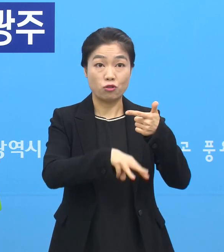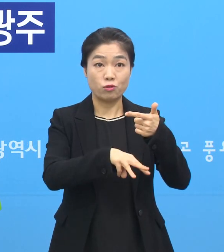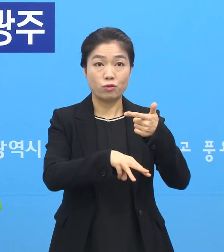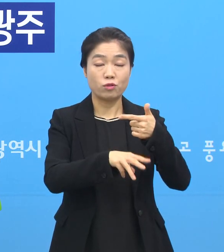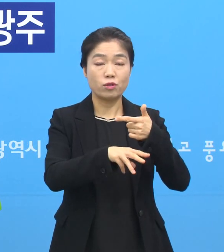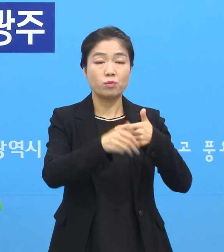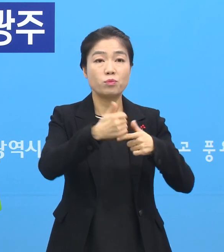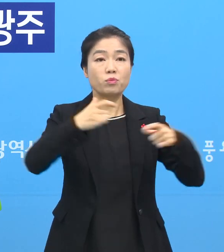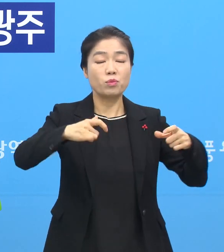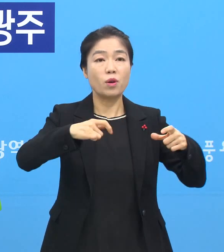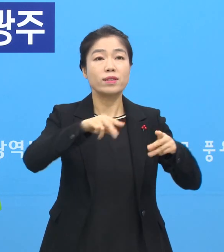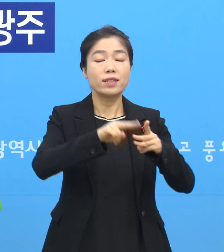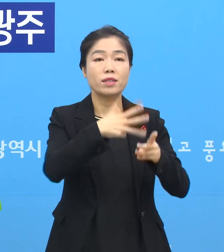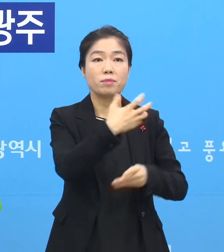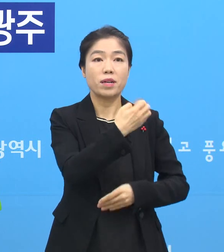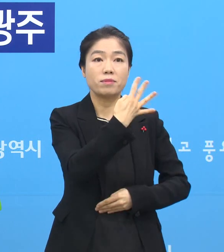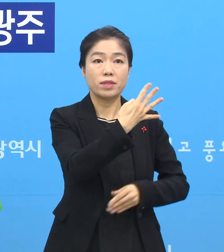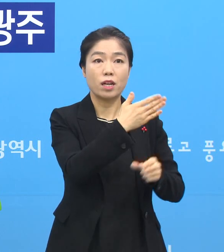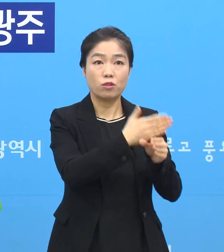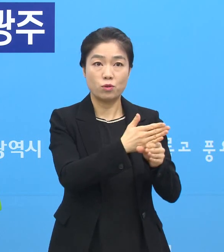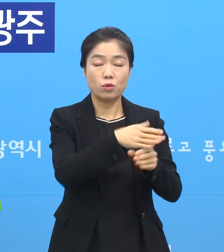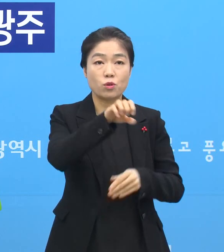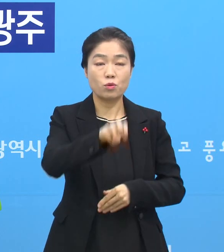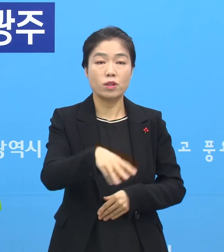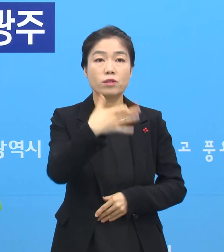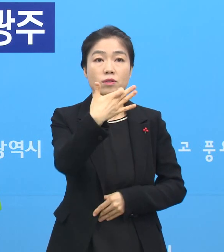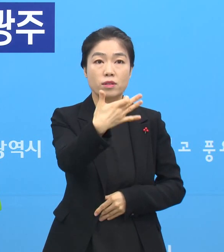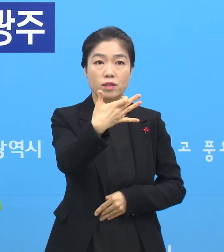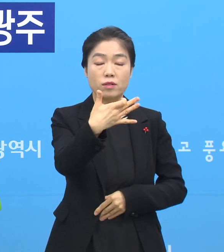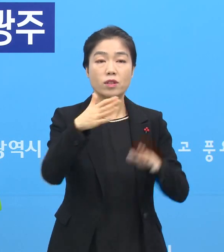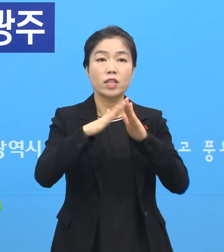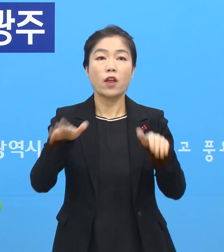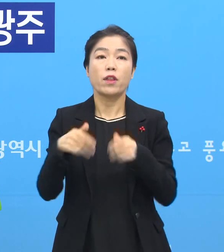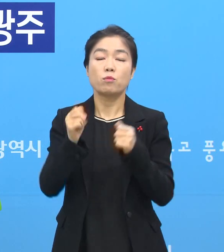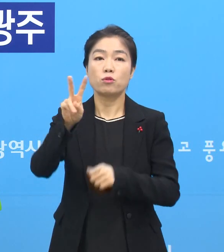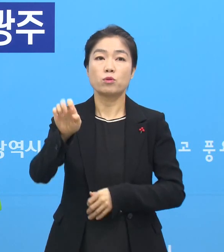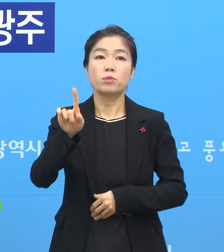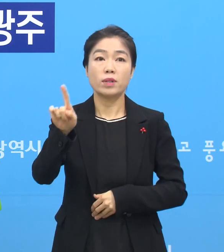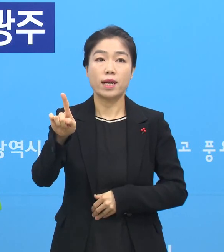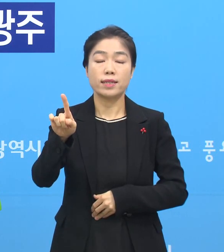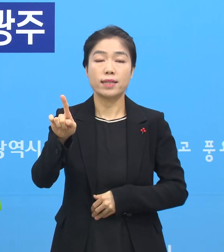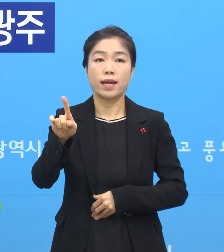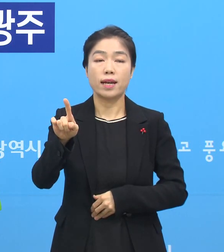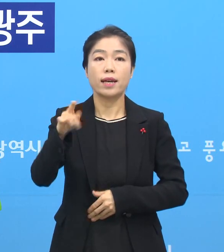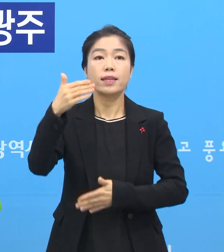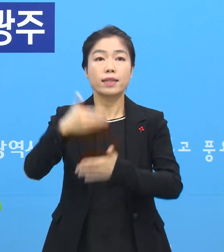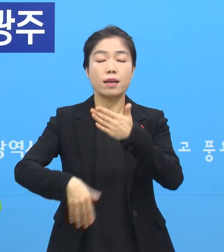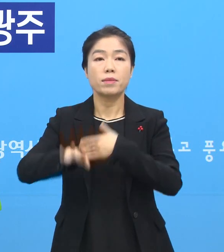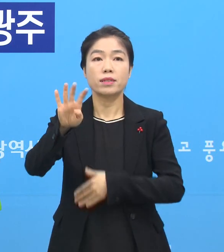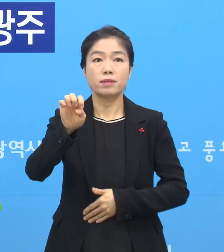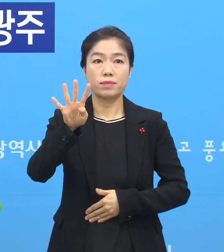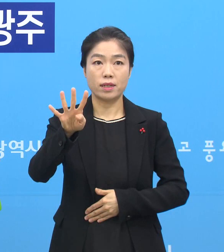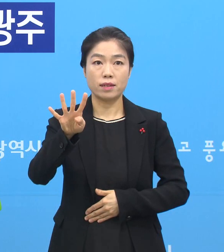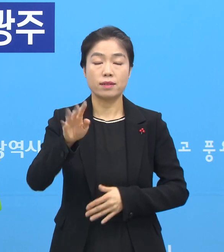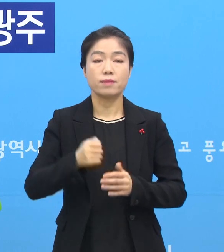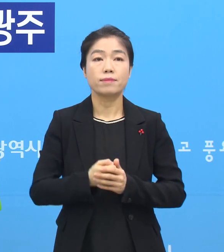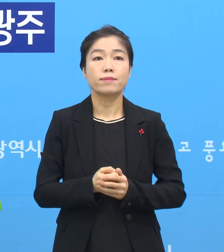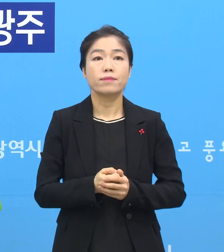호남권센터는 84병상 중 관주 19명, 전남북 21명으로 총 44병상 남아있습니다.